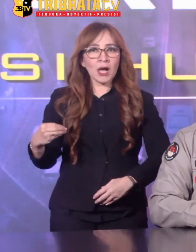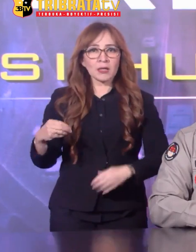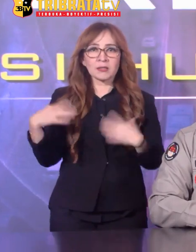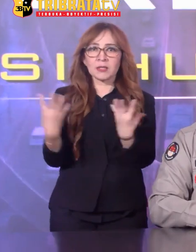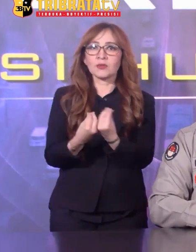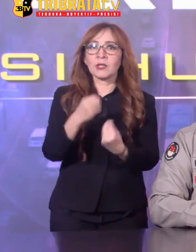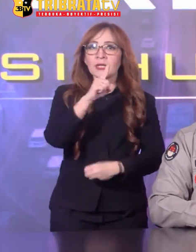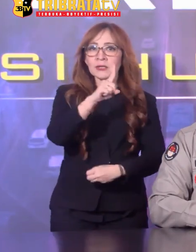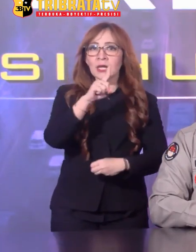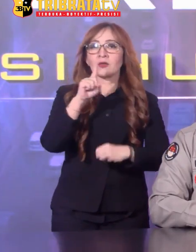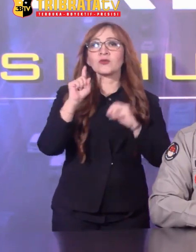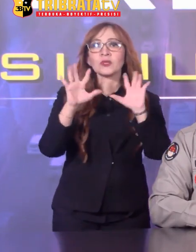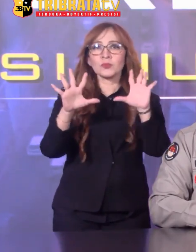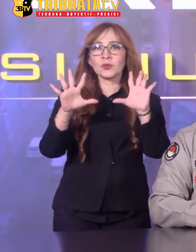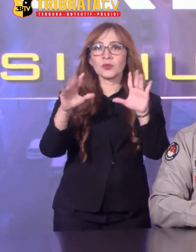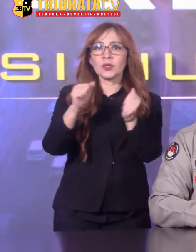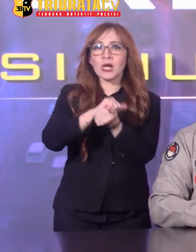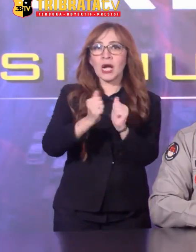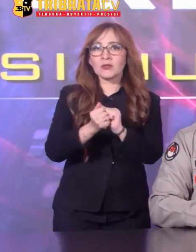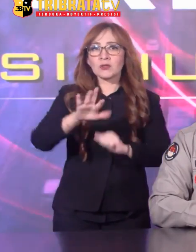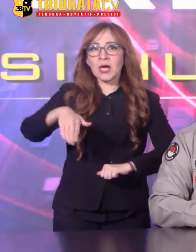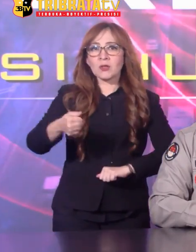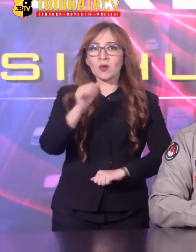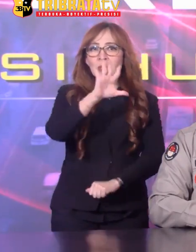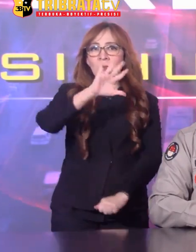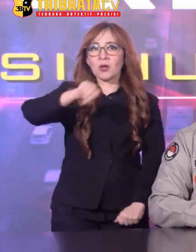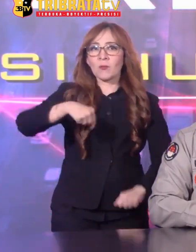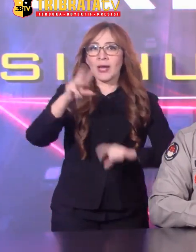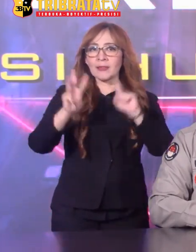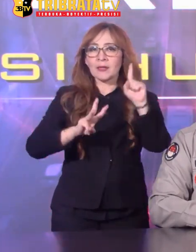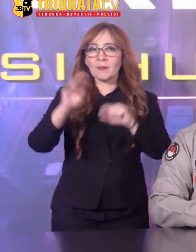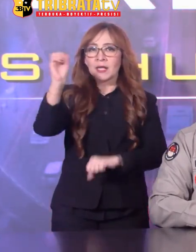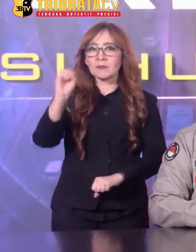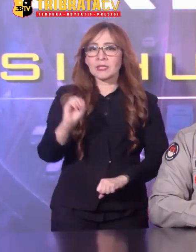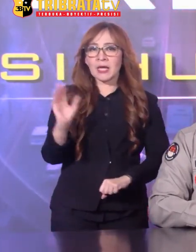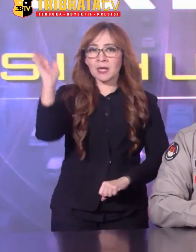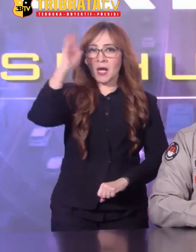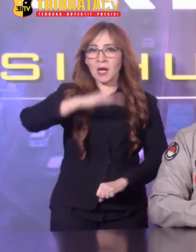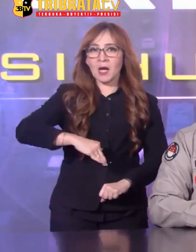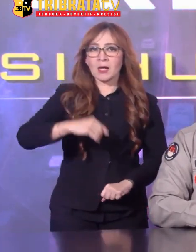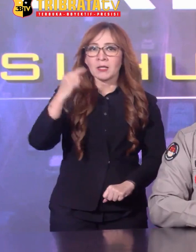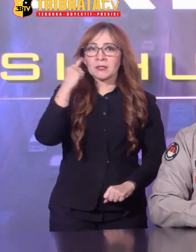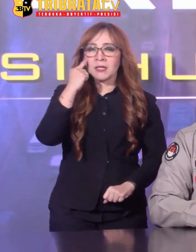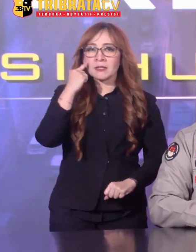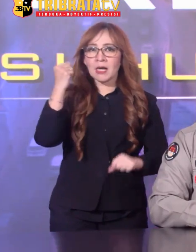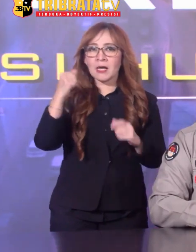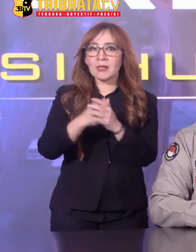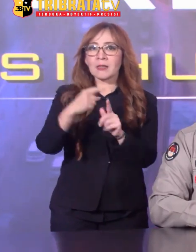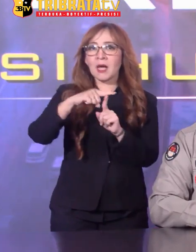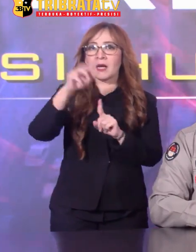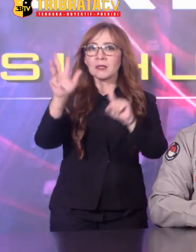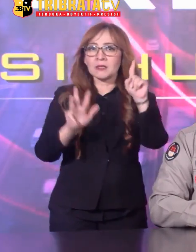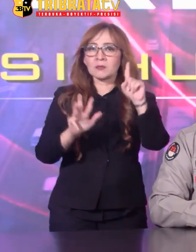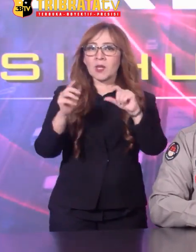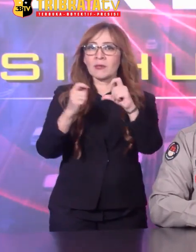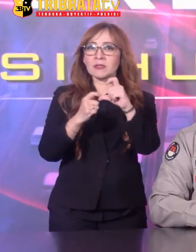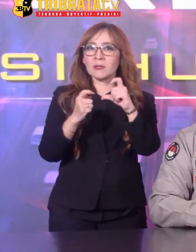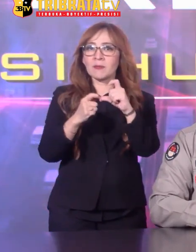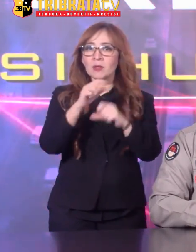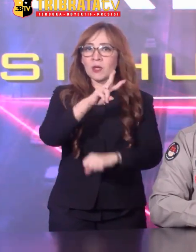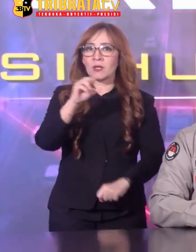kasus Atau 5,13 persen Yaitu pada hari Selasa 19 September 2023